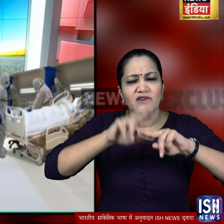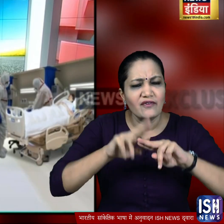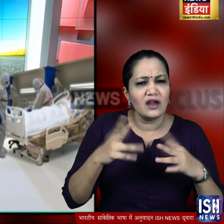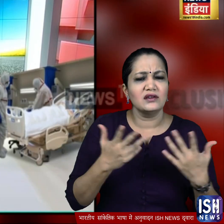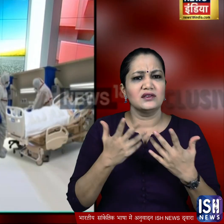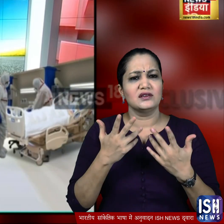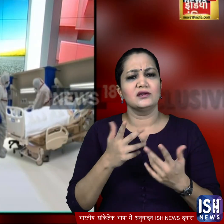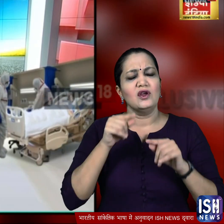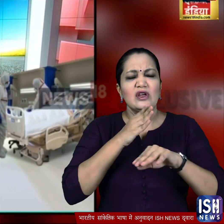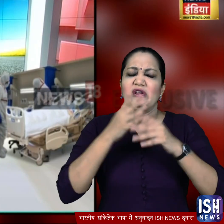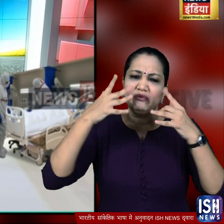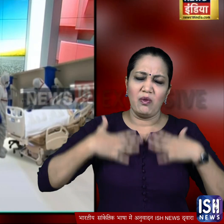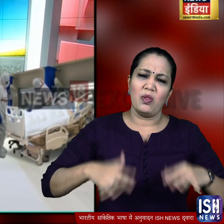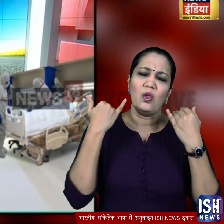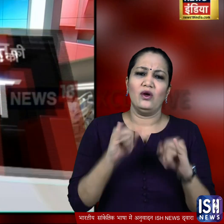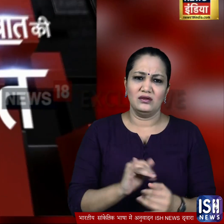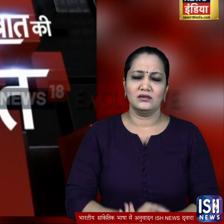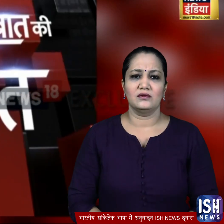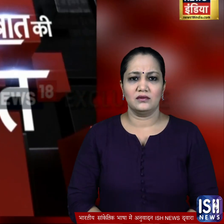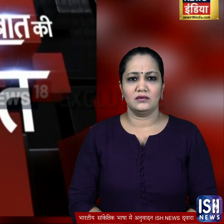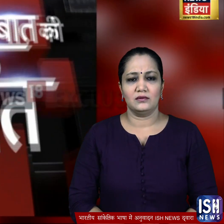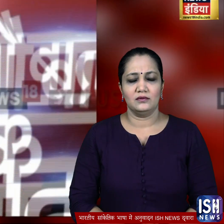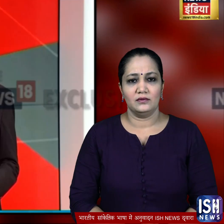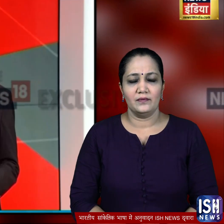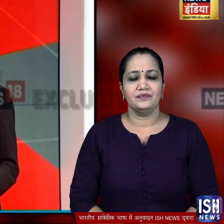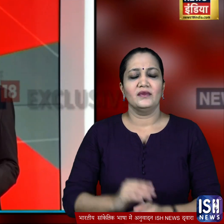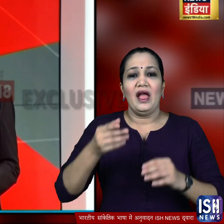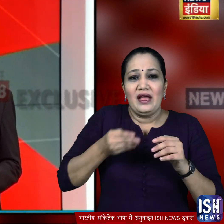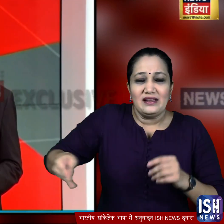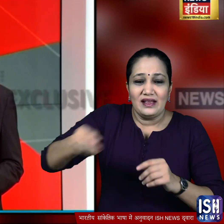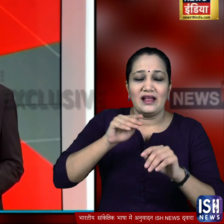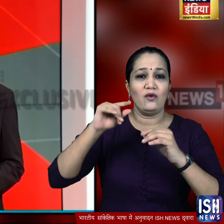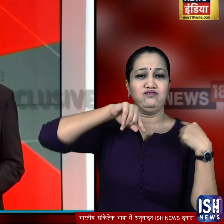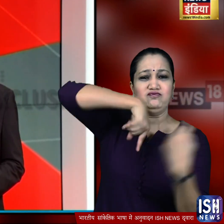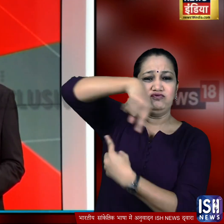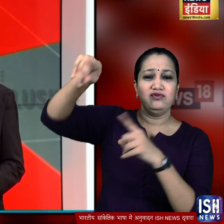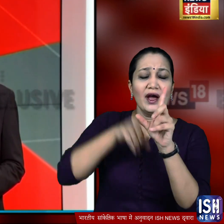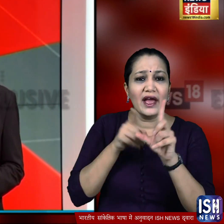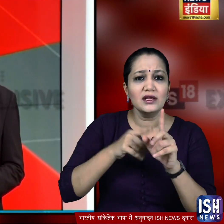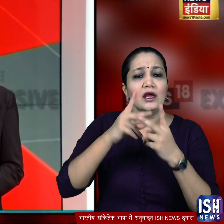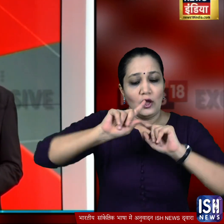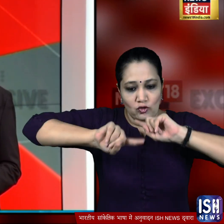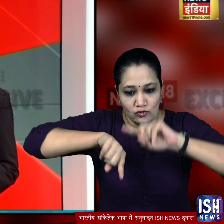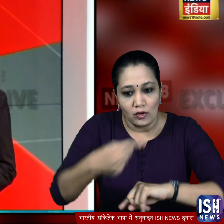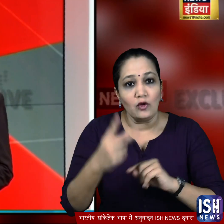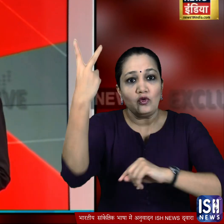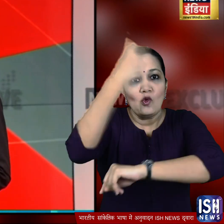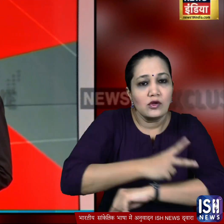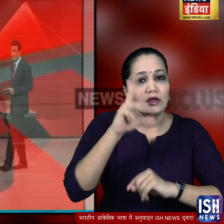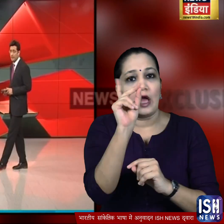से उसके शरीर को काफी नुकसान पहुचा बंगाल की खाड़ी से उठे यास तूफान का असर दूसरे दिन भी जारकंड के कई जिलों में